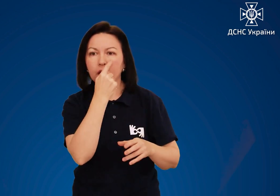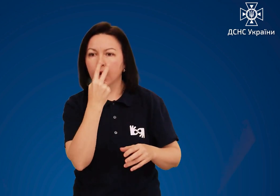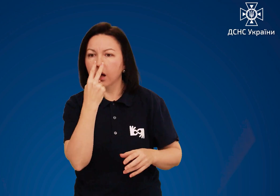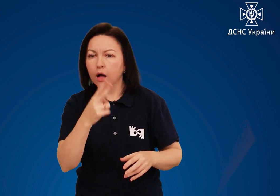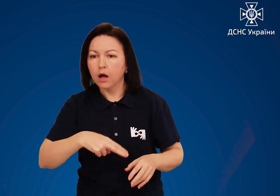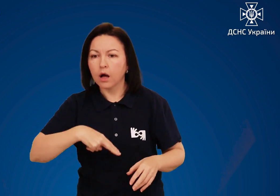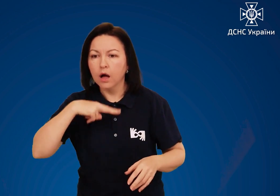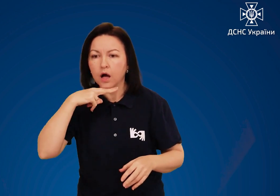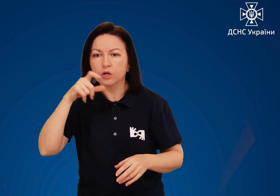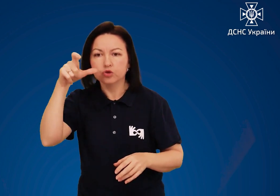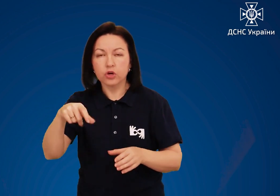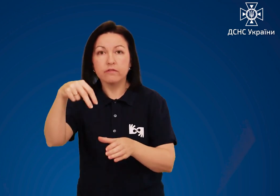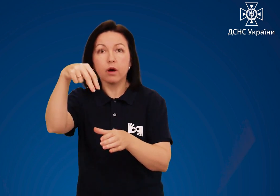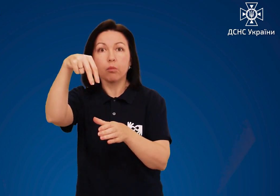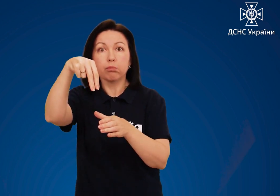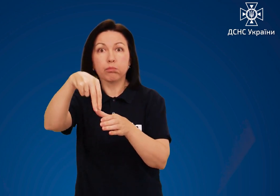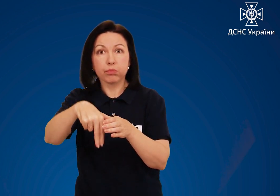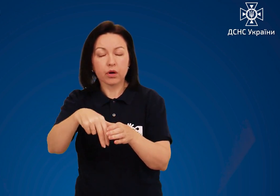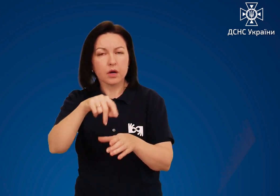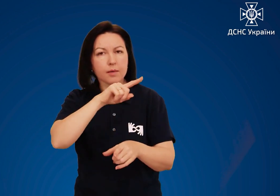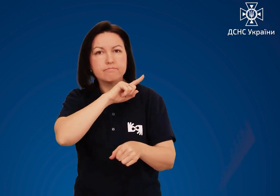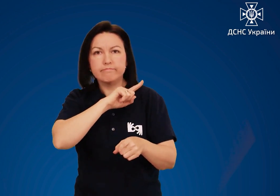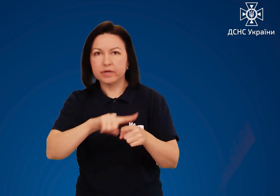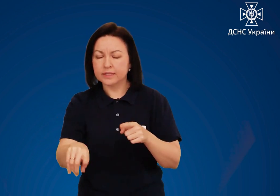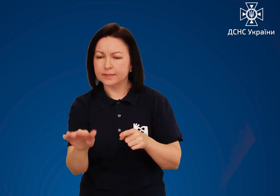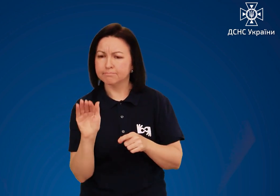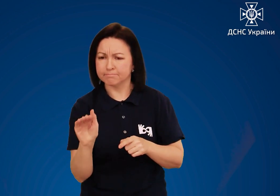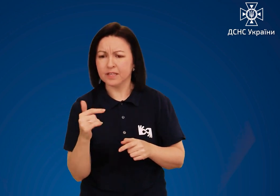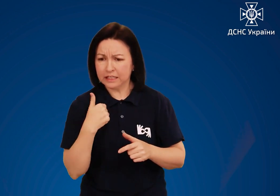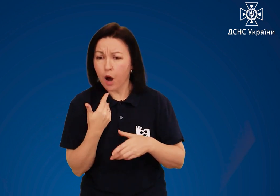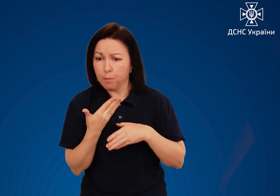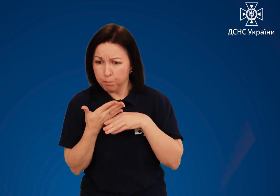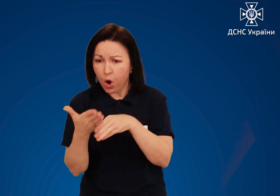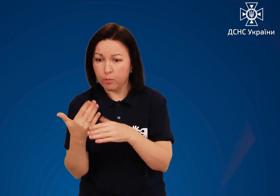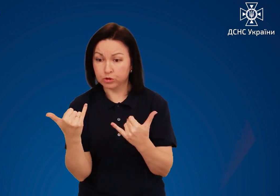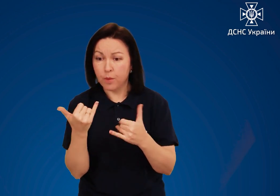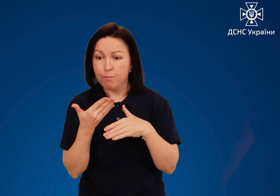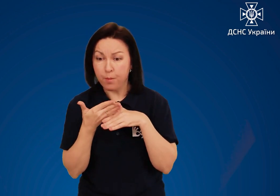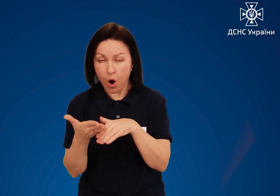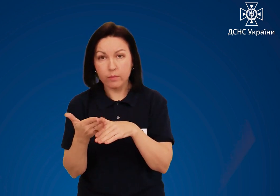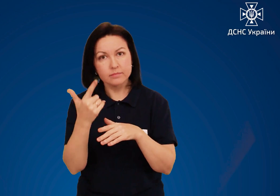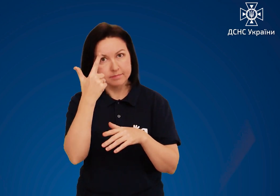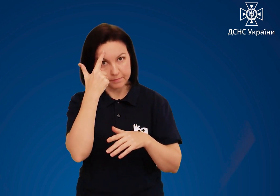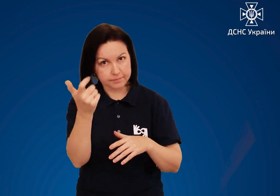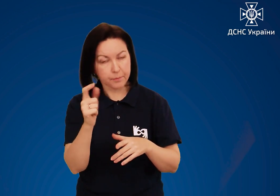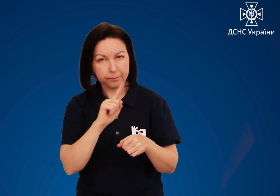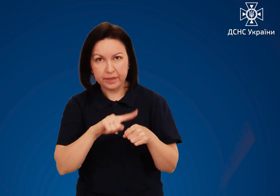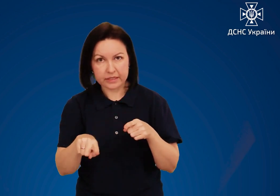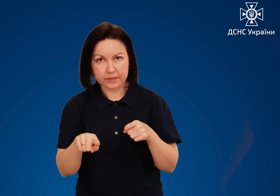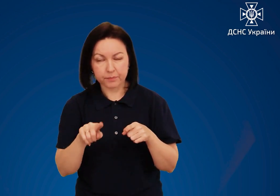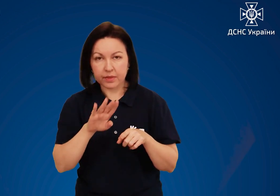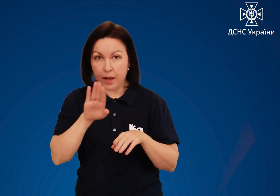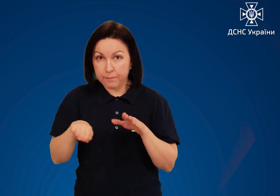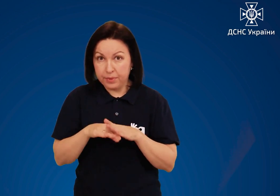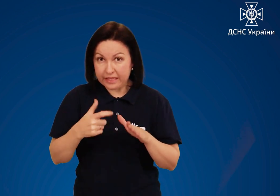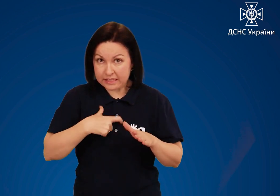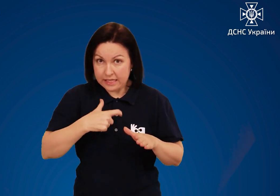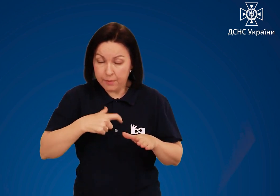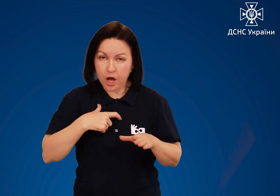очах на льоду провалилася людина, негайно сповістіть, що йдете на допомогу. Підкладіть під